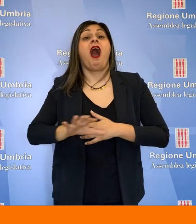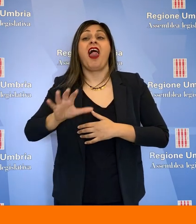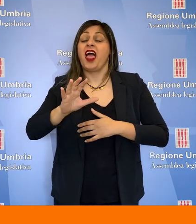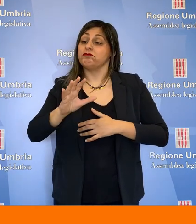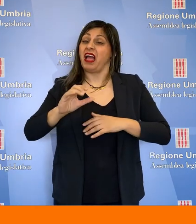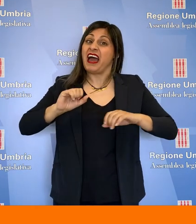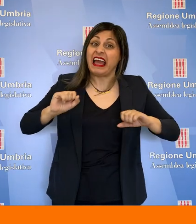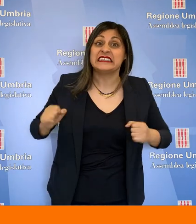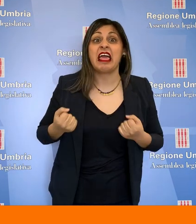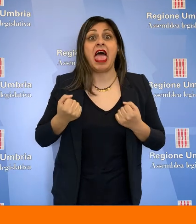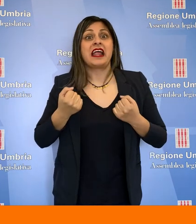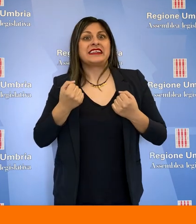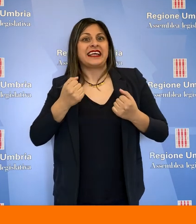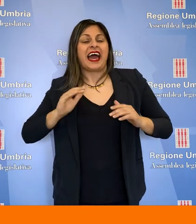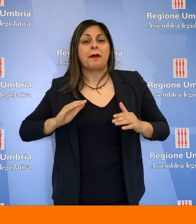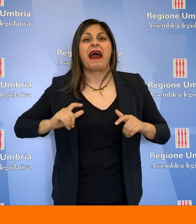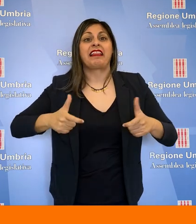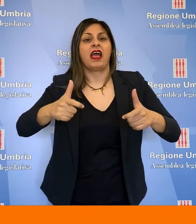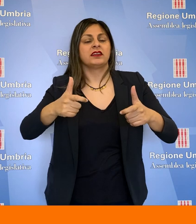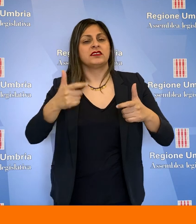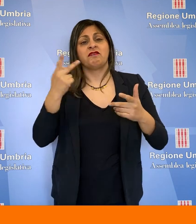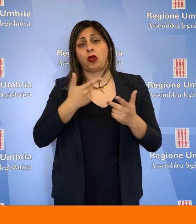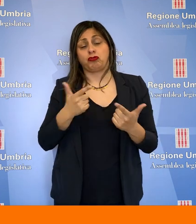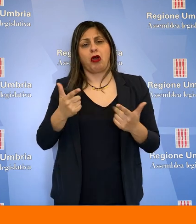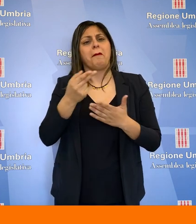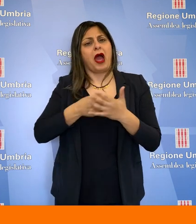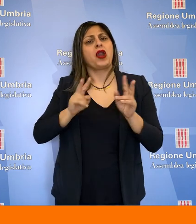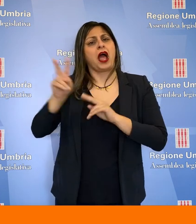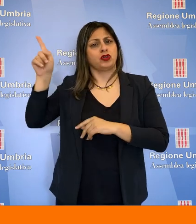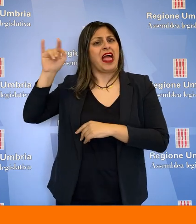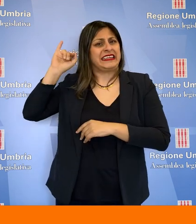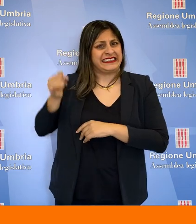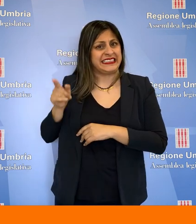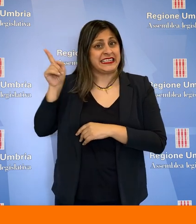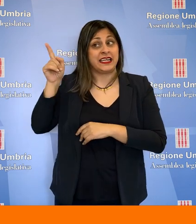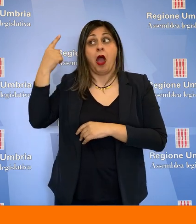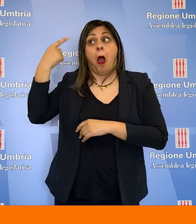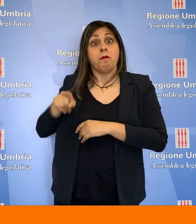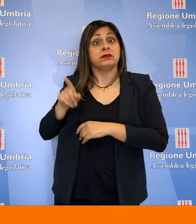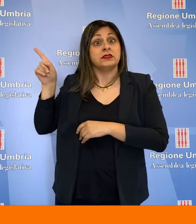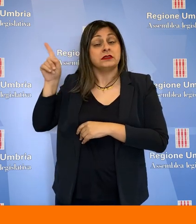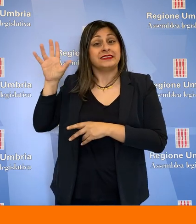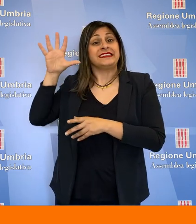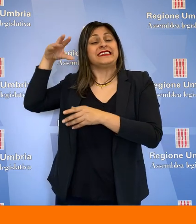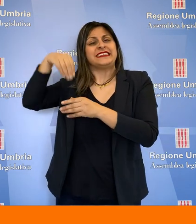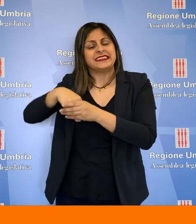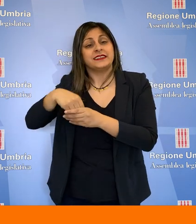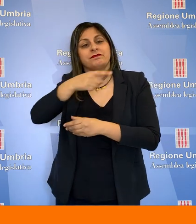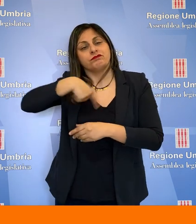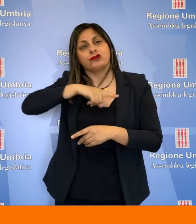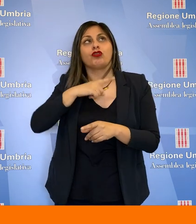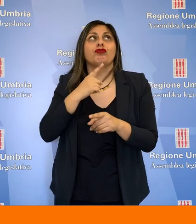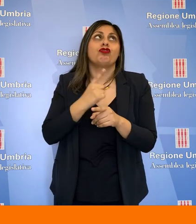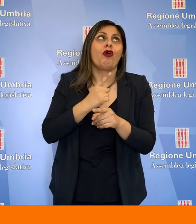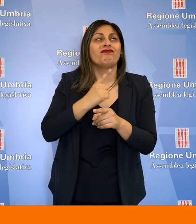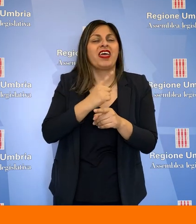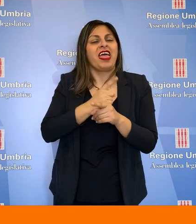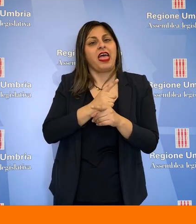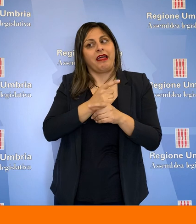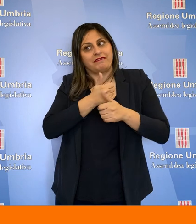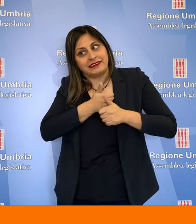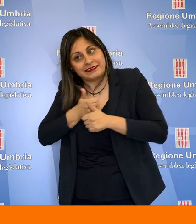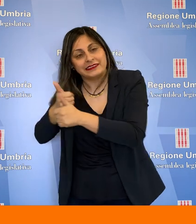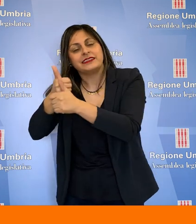regionale di resilienza e ripartenza. Esiste un piano nazionale dentro il quale avremmo